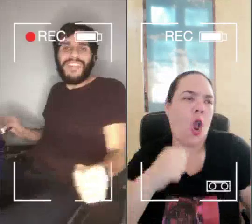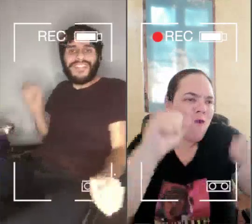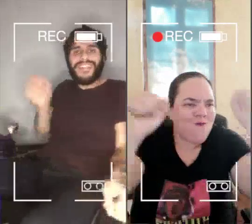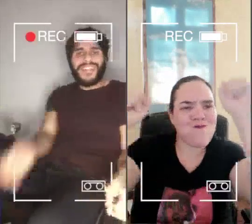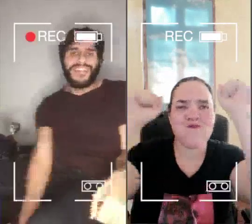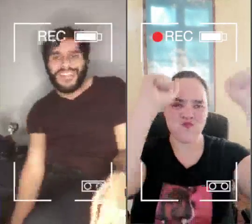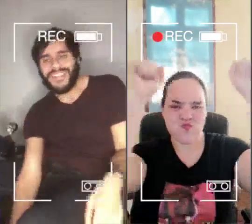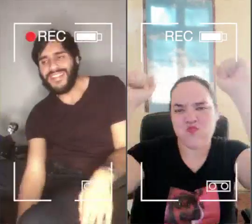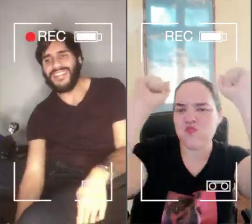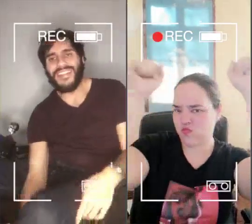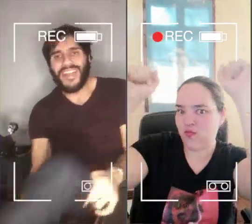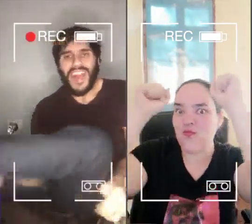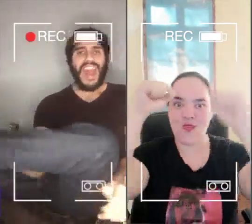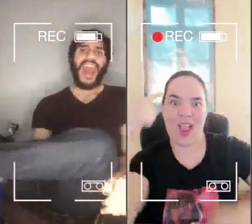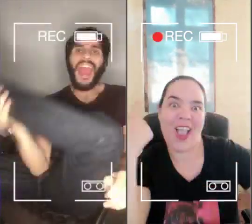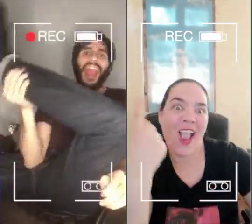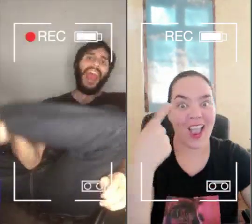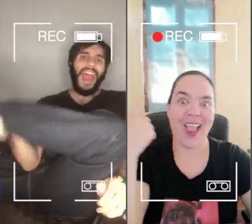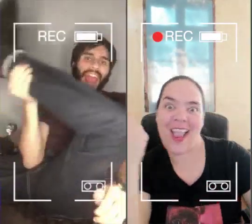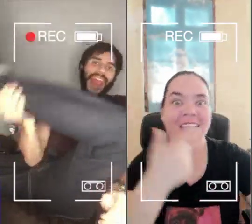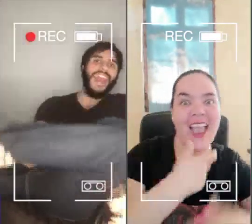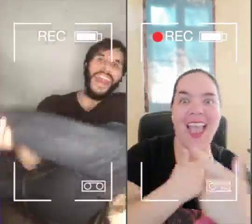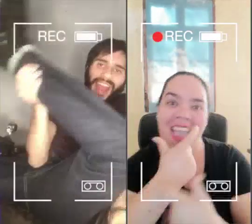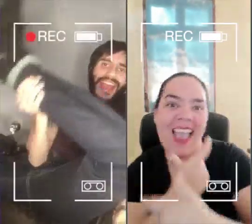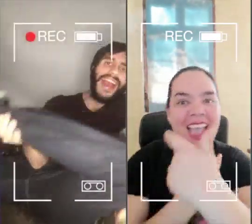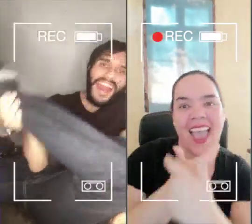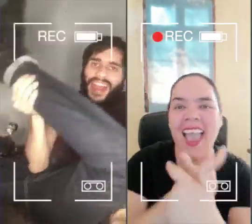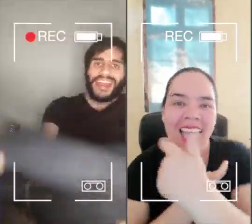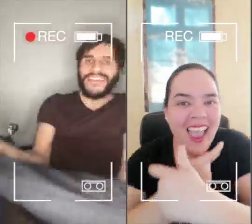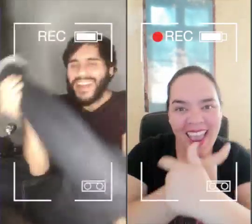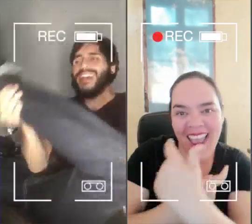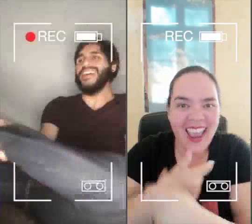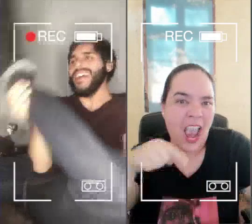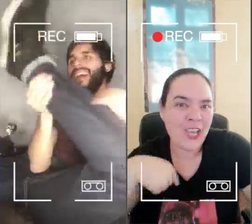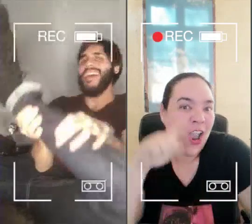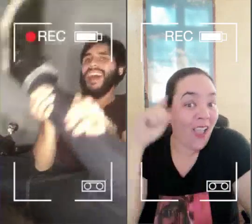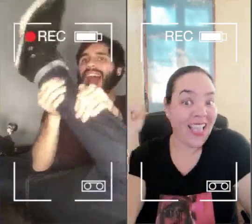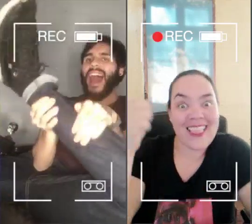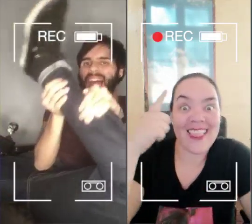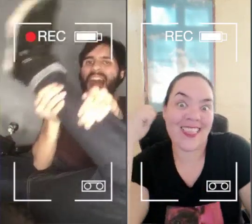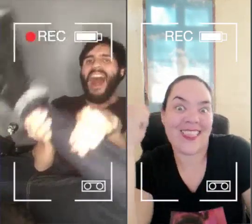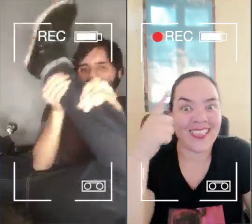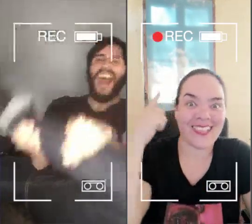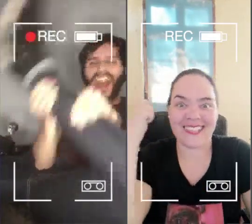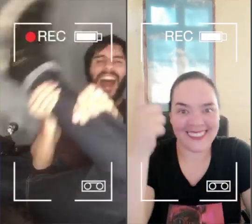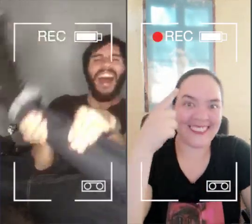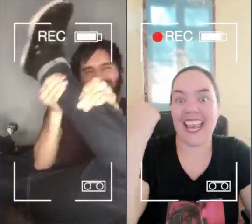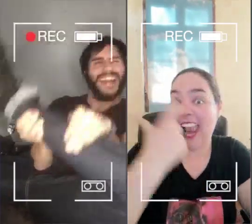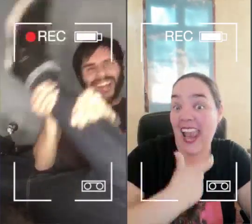Perreo solo Y a sociales de